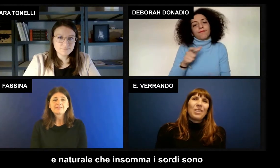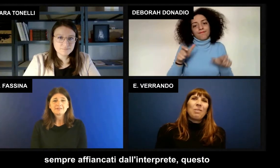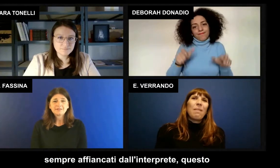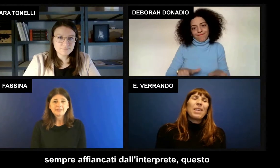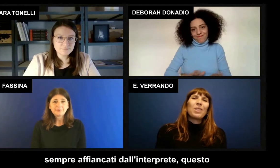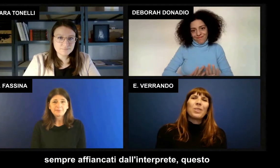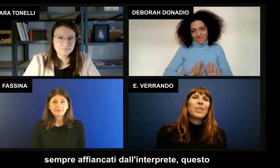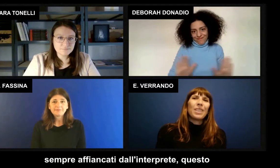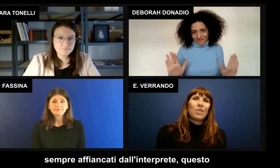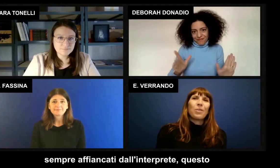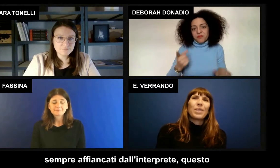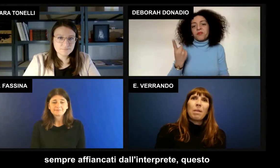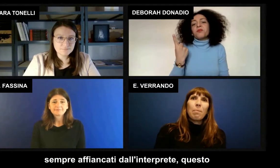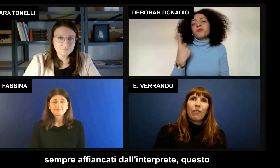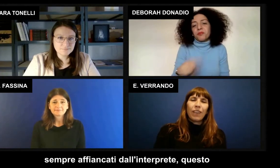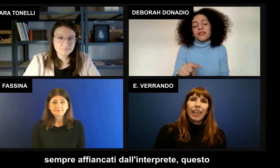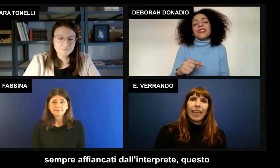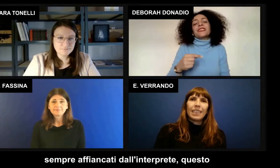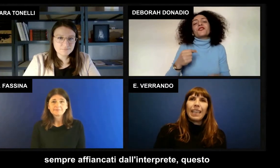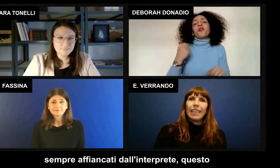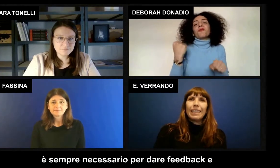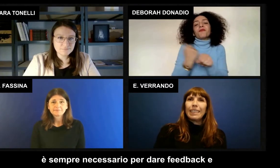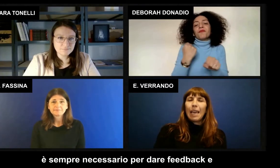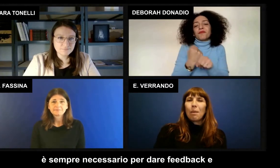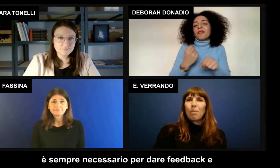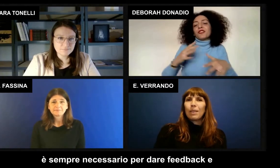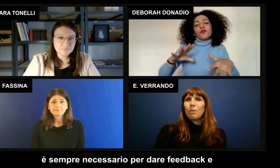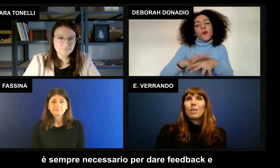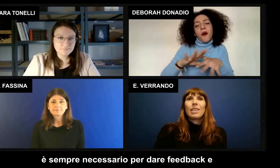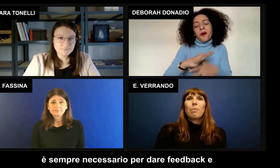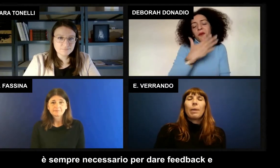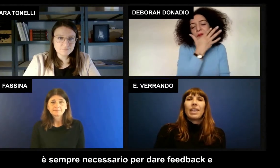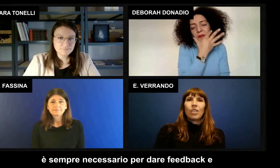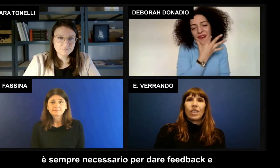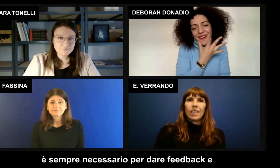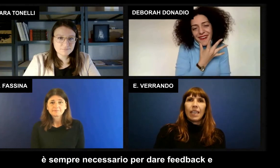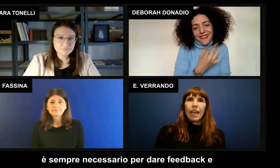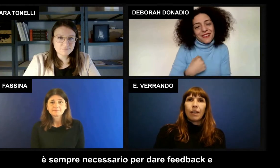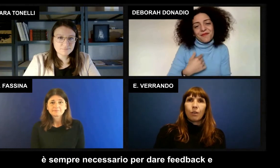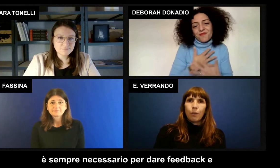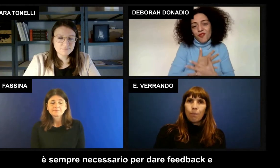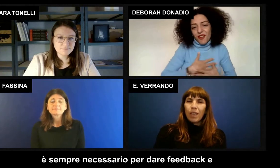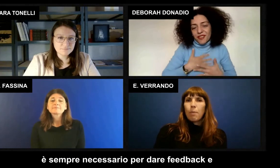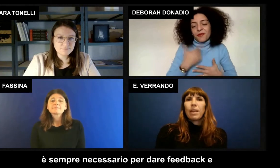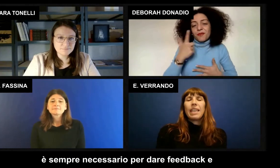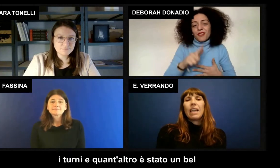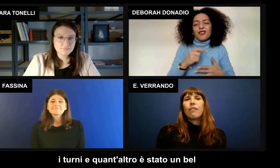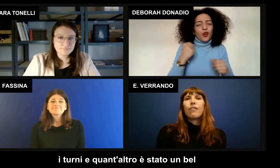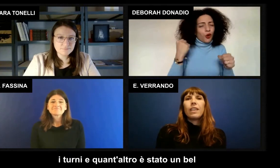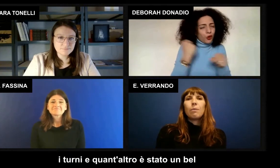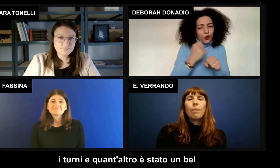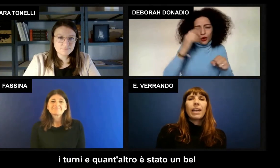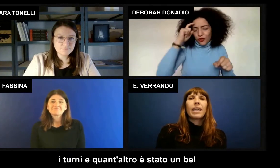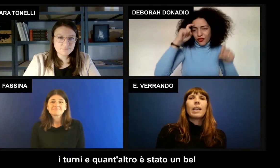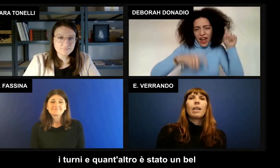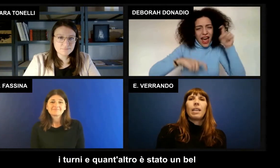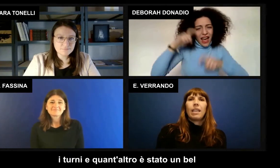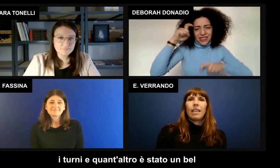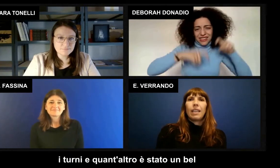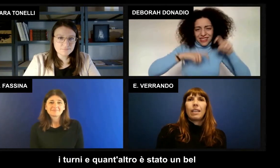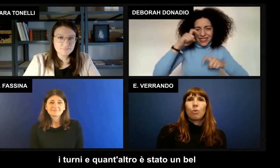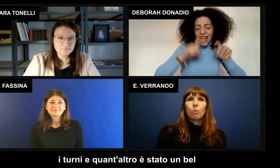insomma i sordi sono sempre affiancati dall'interprete questo è sempre necessario per dare il feedback,